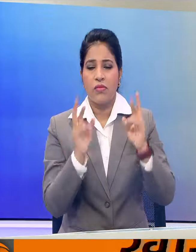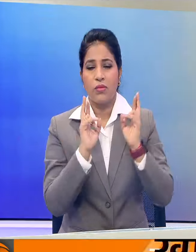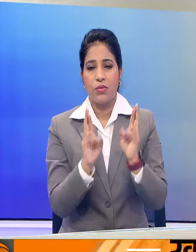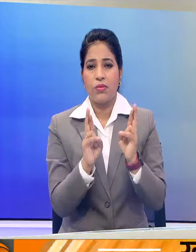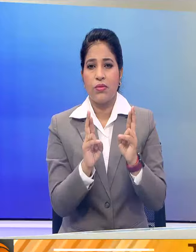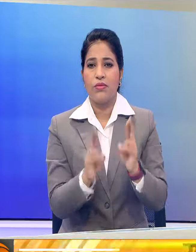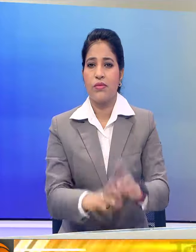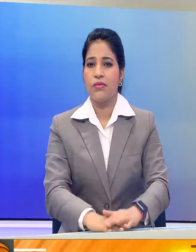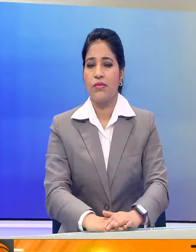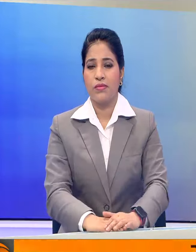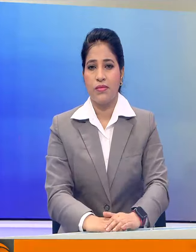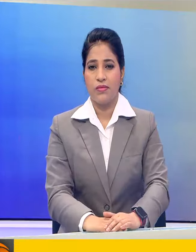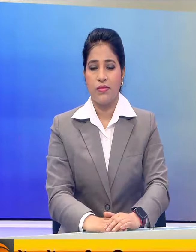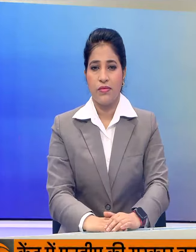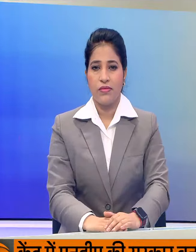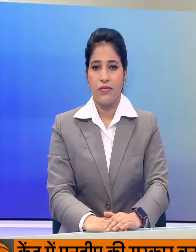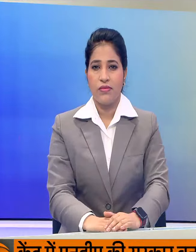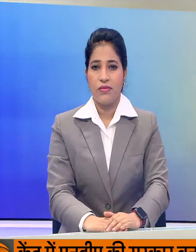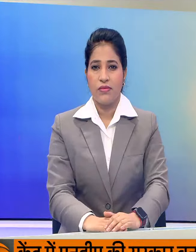संभावना है